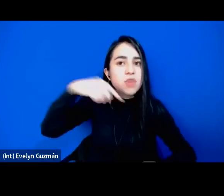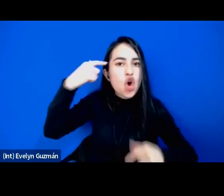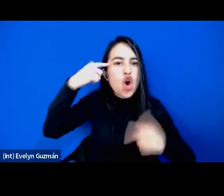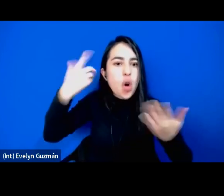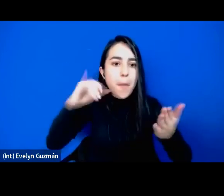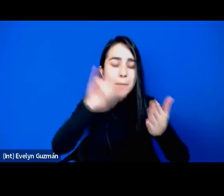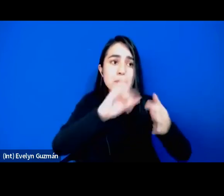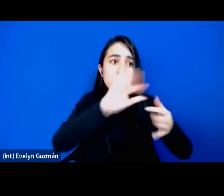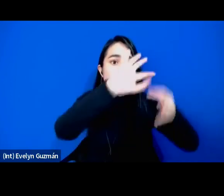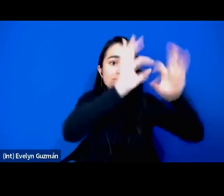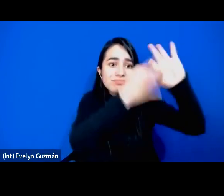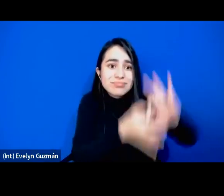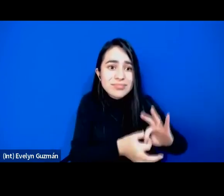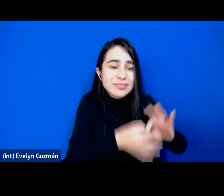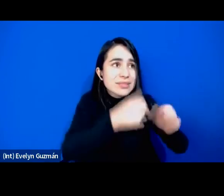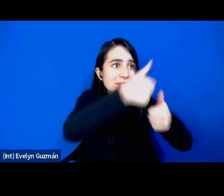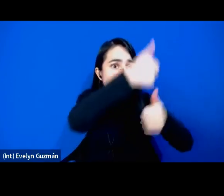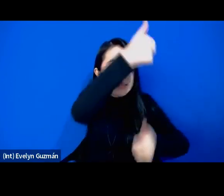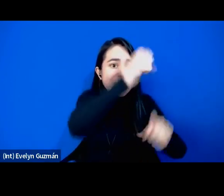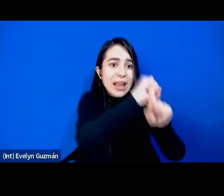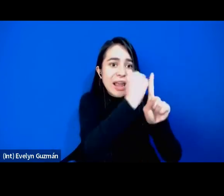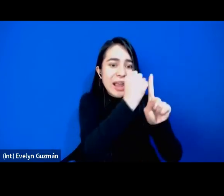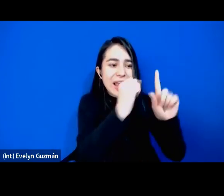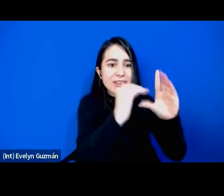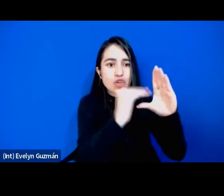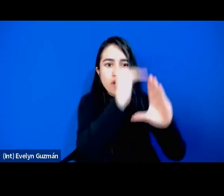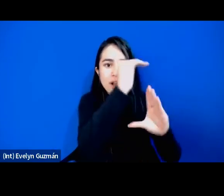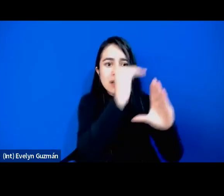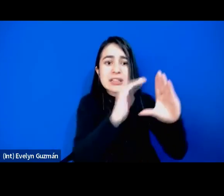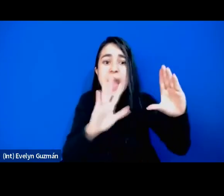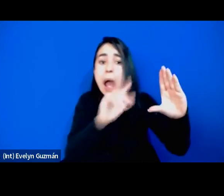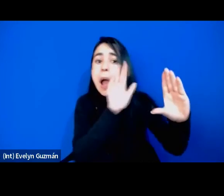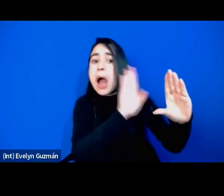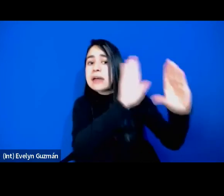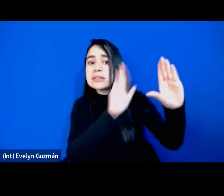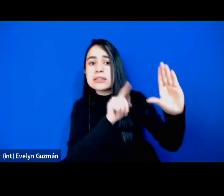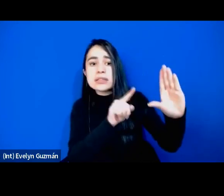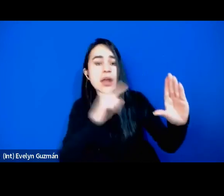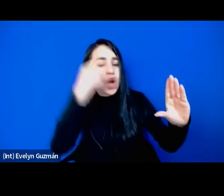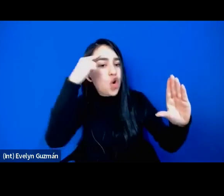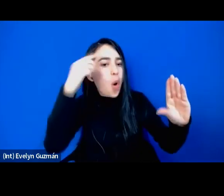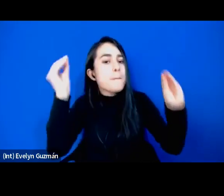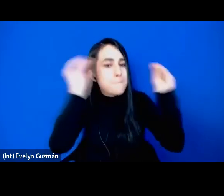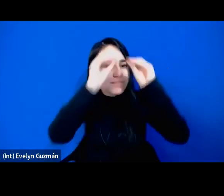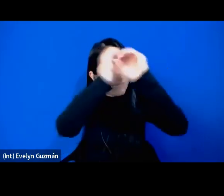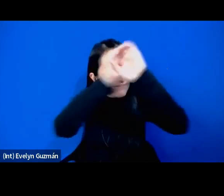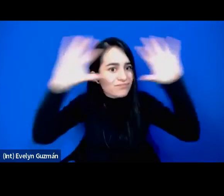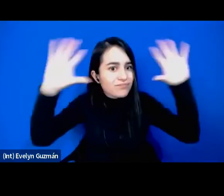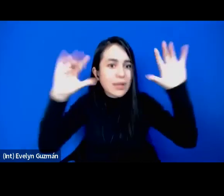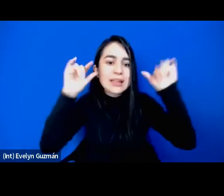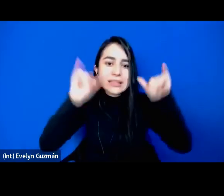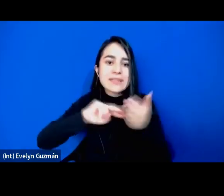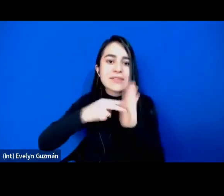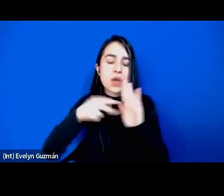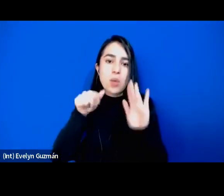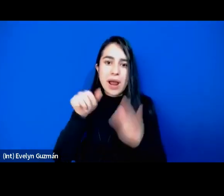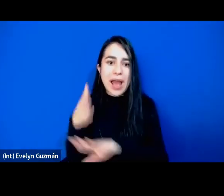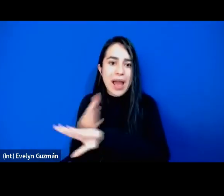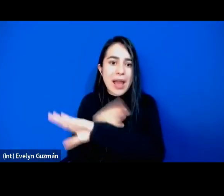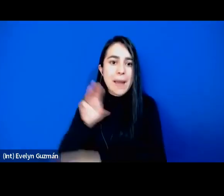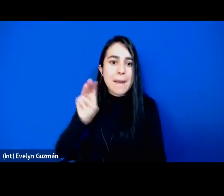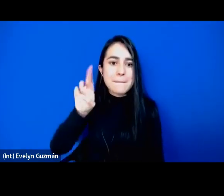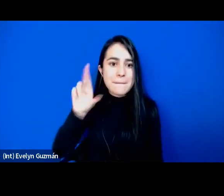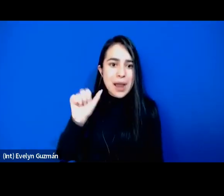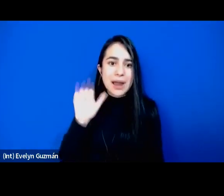de este sistema de clase, ¿no? Y creo que hacer este tipo de trabajo, como el análisis de Mara, nos va abriendo